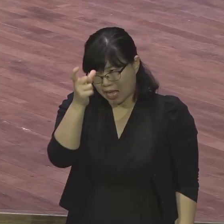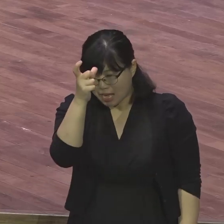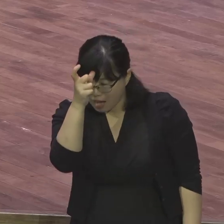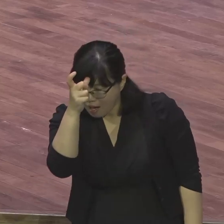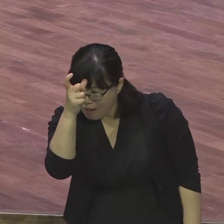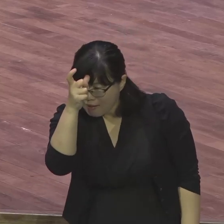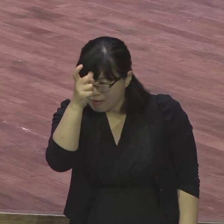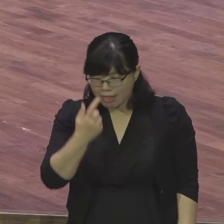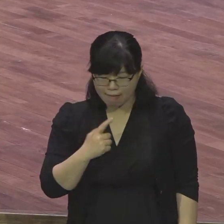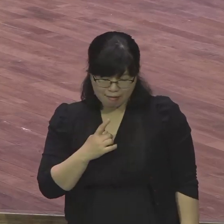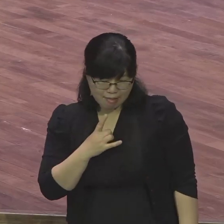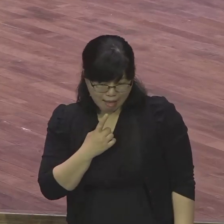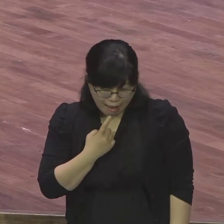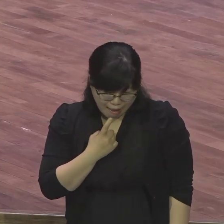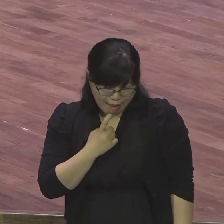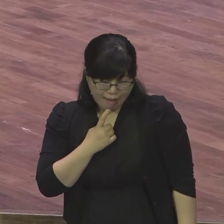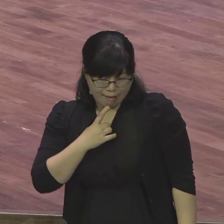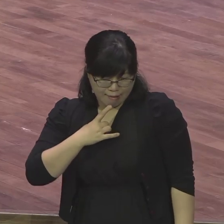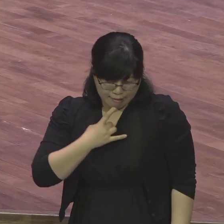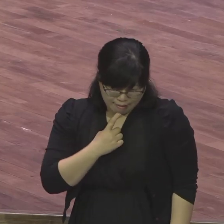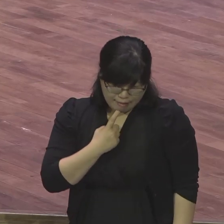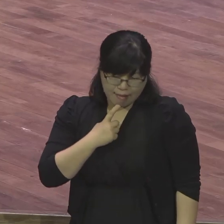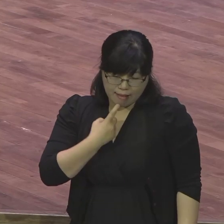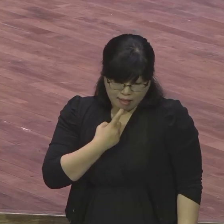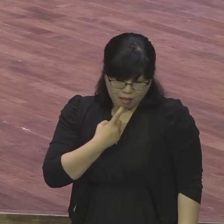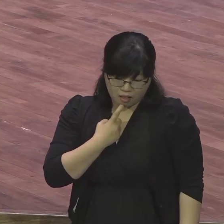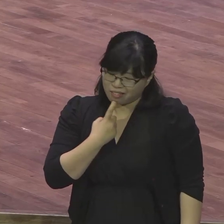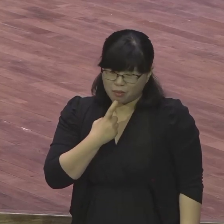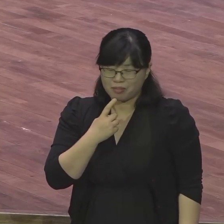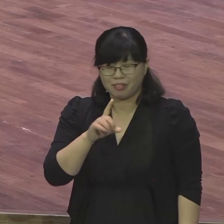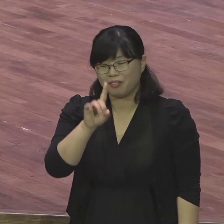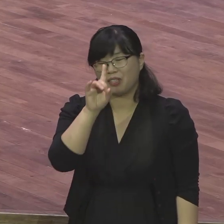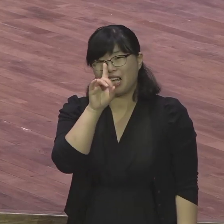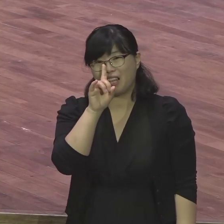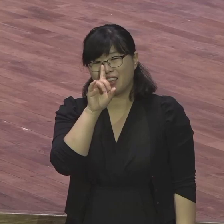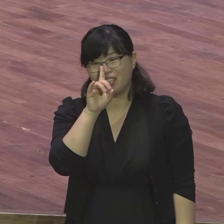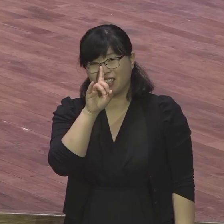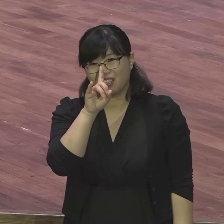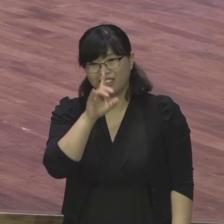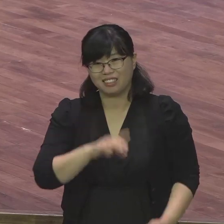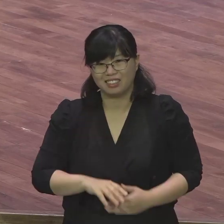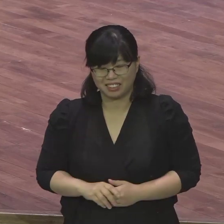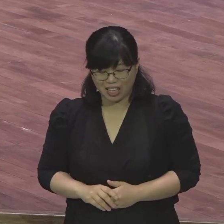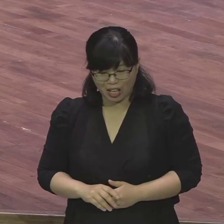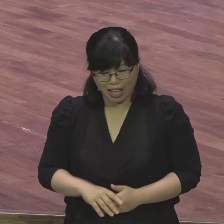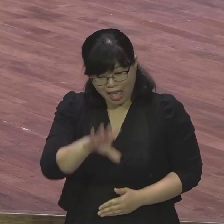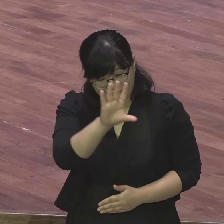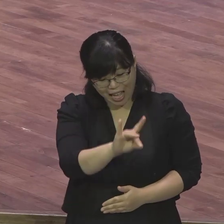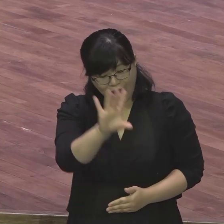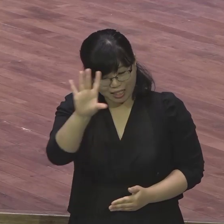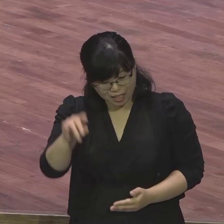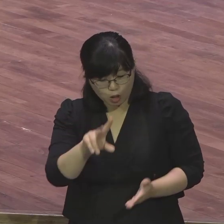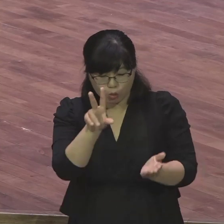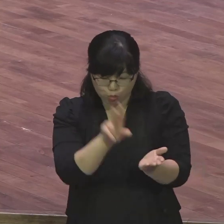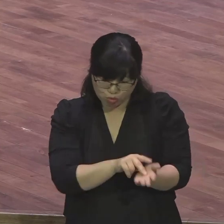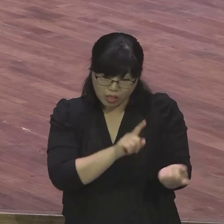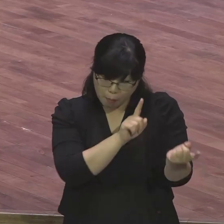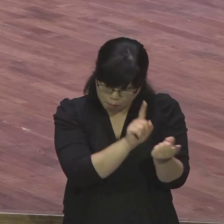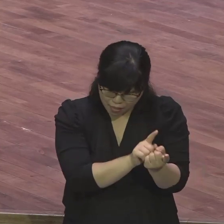그 방금 질병을 통해서 때로는 실패를 통해서 때로는 아픔을 통해서 인간관계를 통해서 하나님 뜻을 이루어 가는데 아픔이 있어